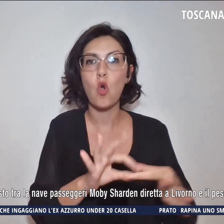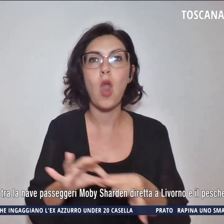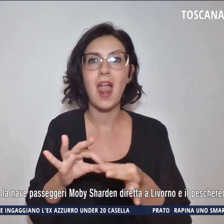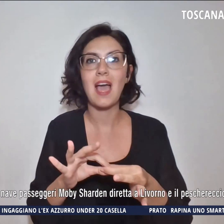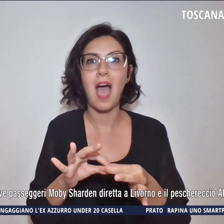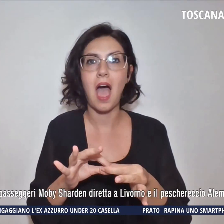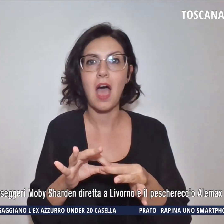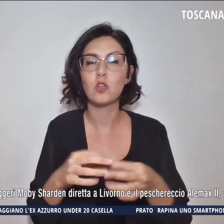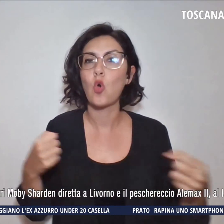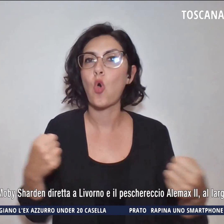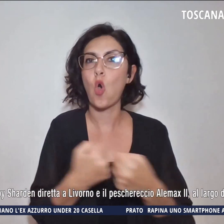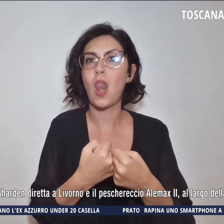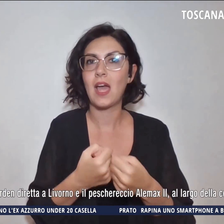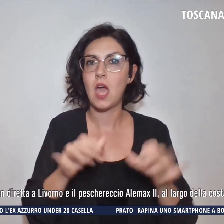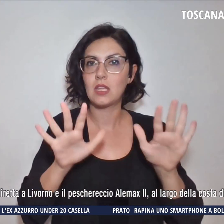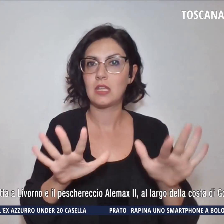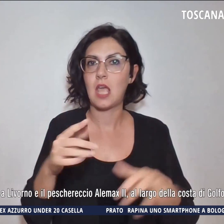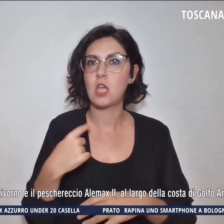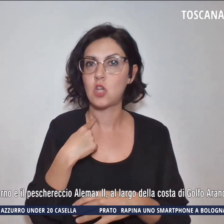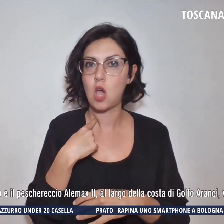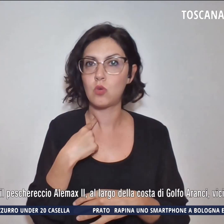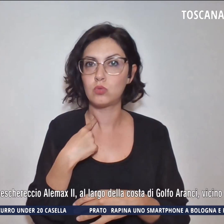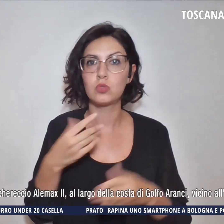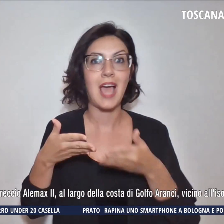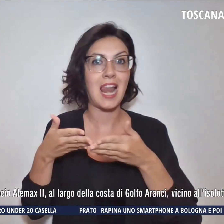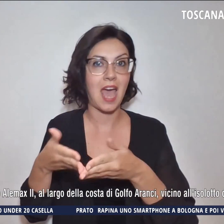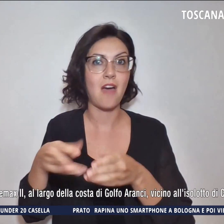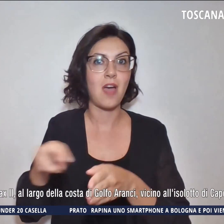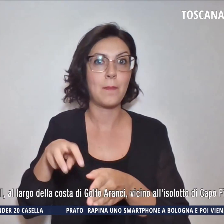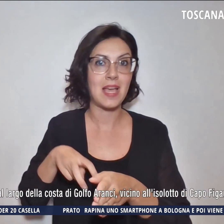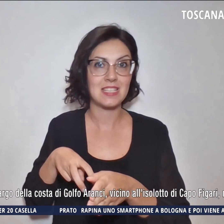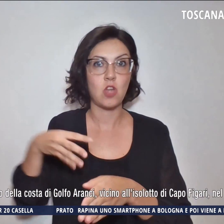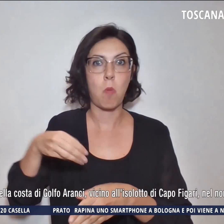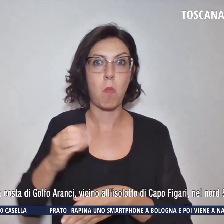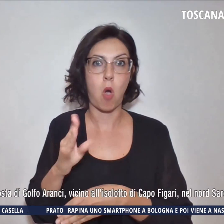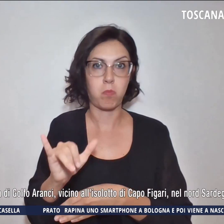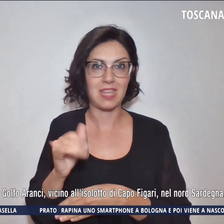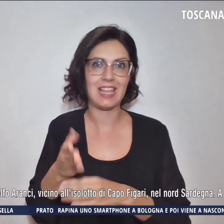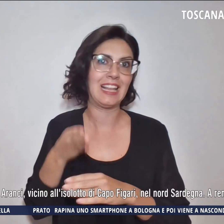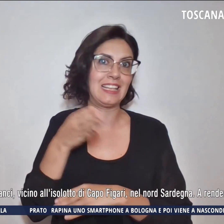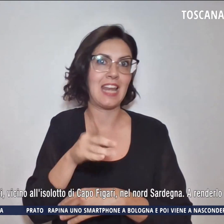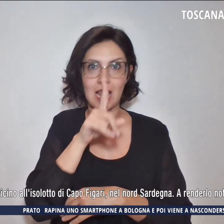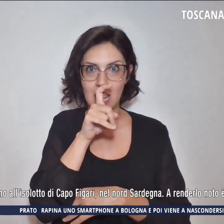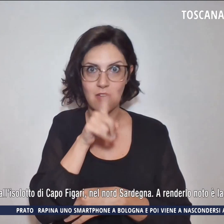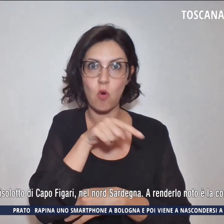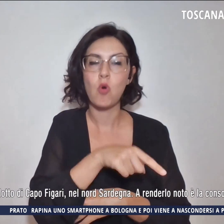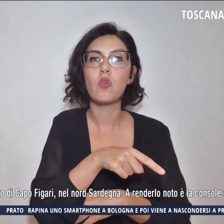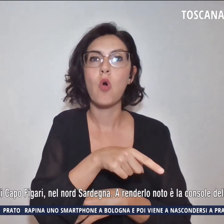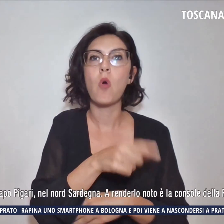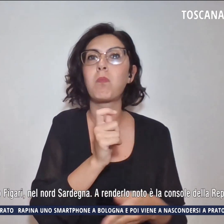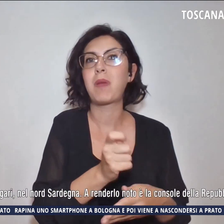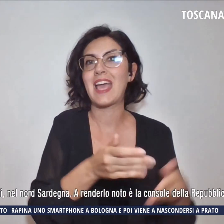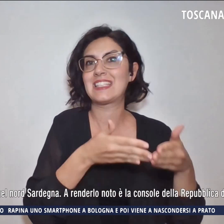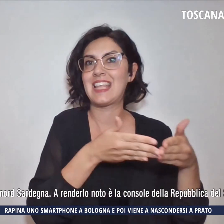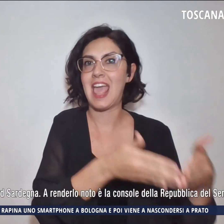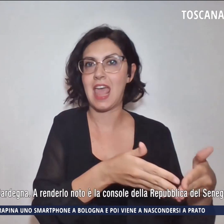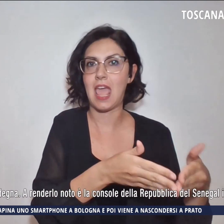notte del 10 agosto tra la nave passeggeri Mobi diretta a Livorno ed un peschereccio a